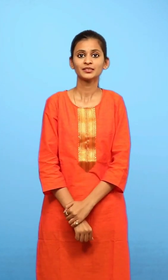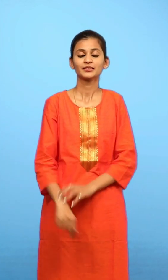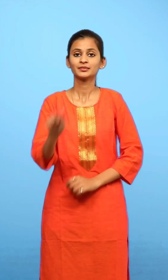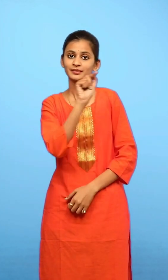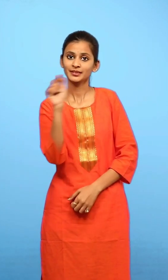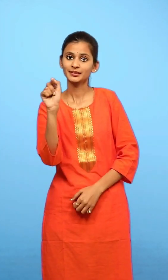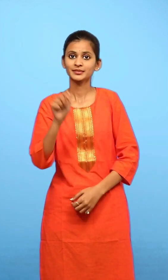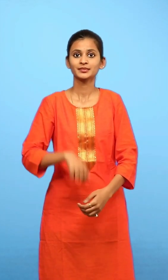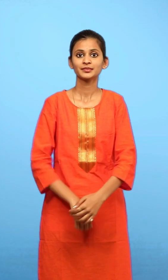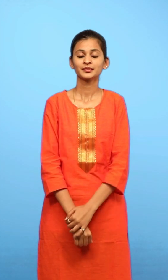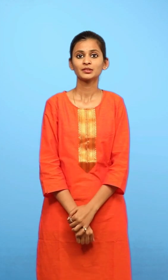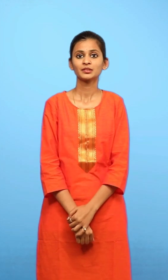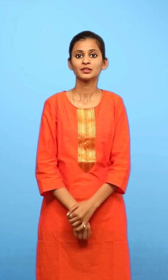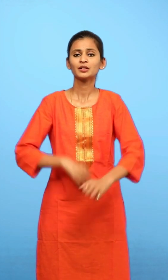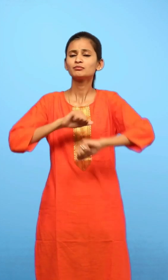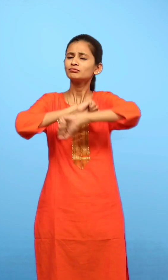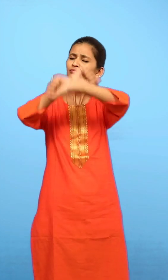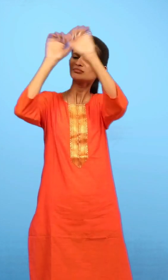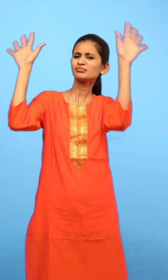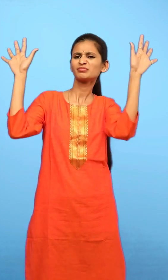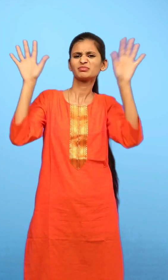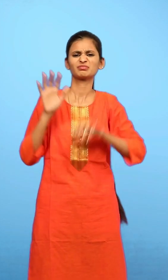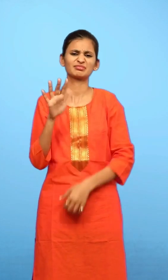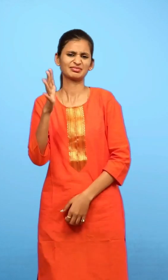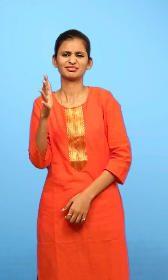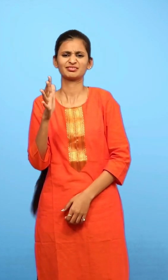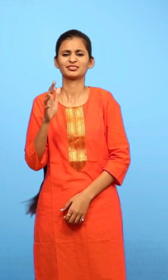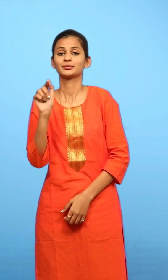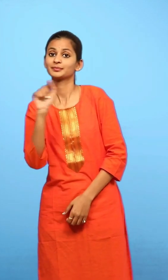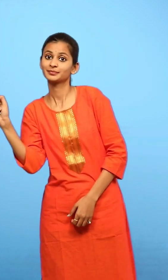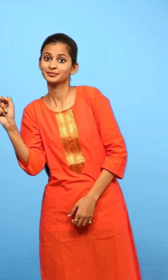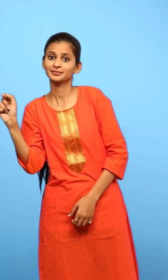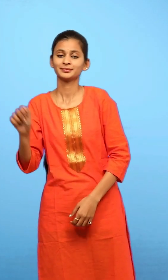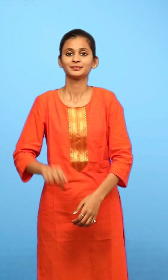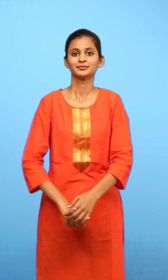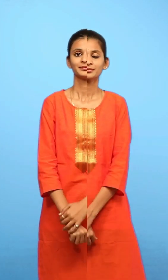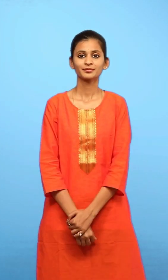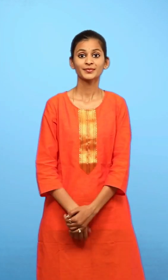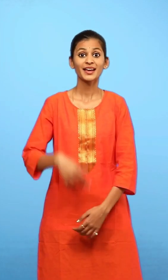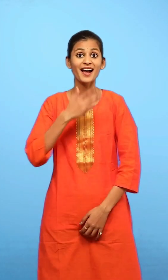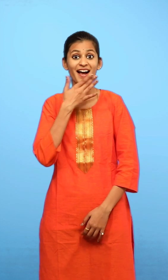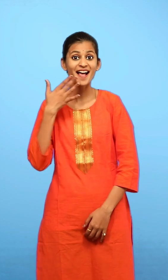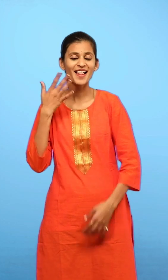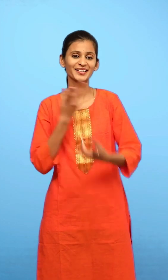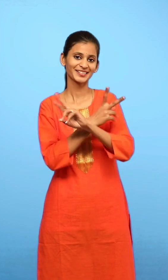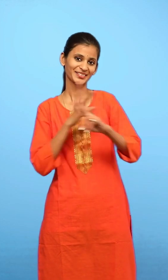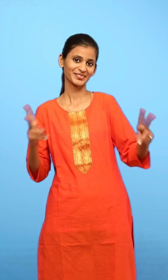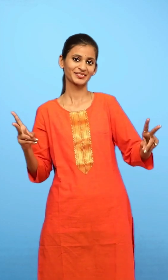रिक्तिसान नहीं जागेंगे रिक्तिस्थान रंग बिरंगी